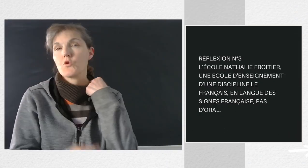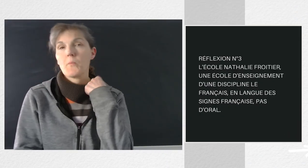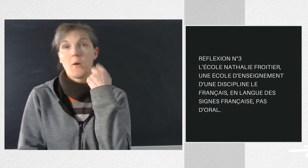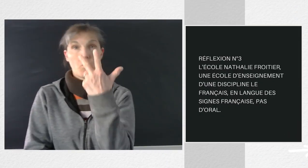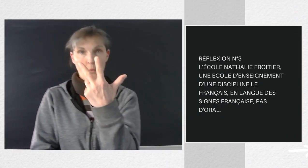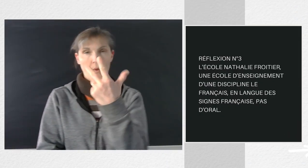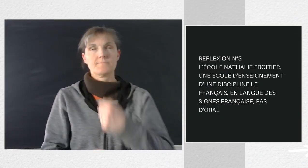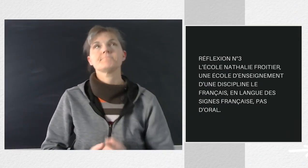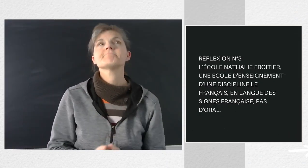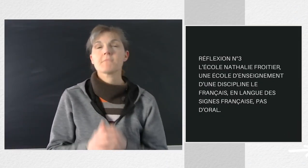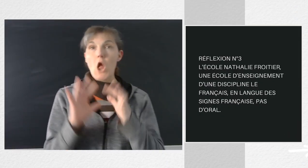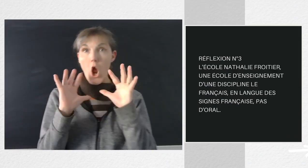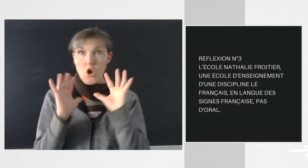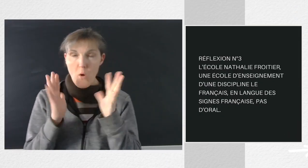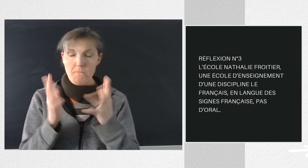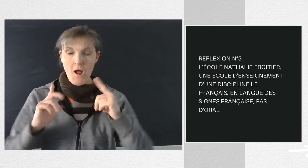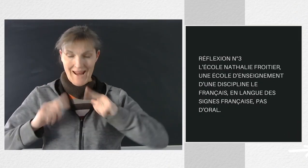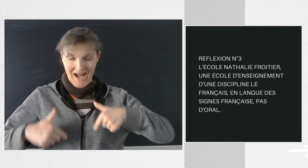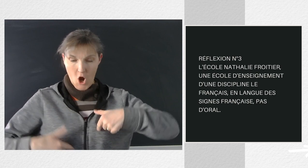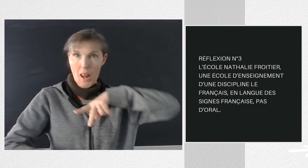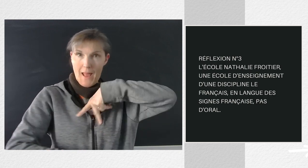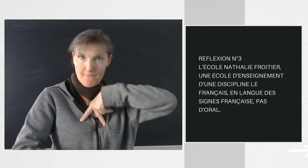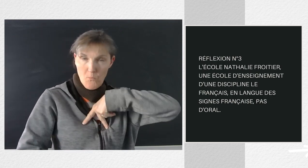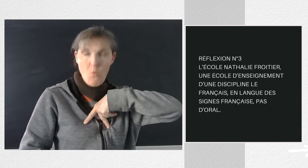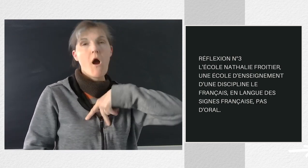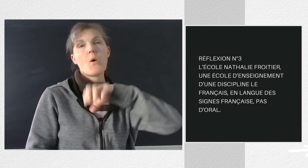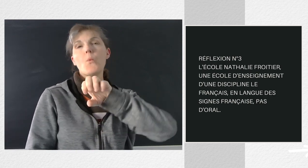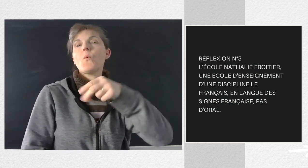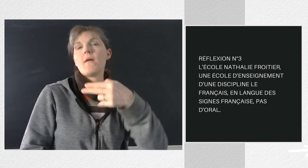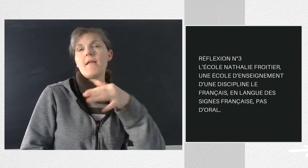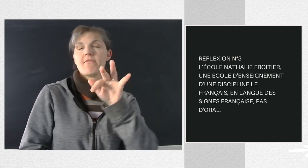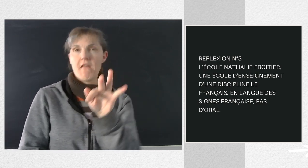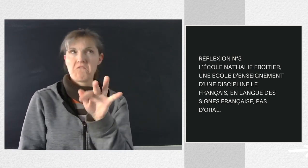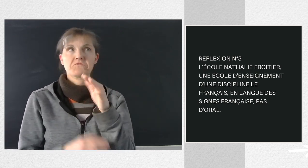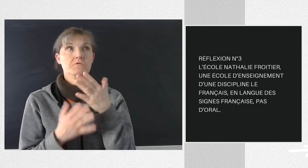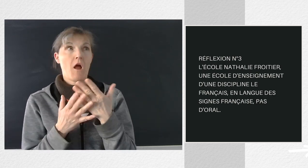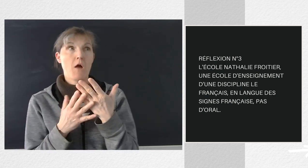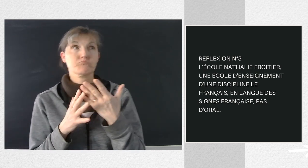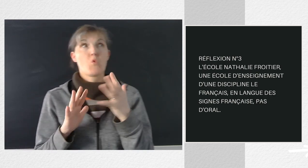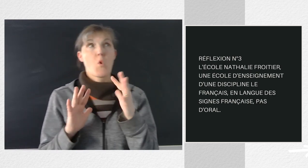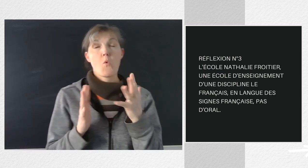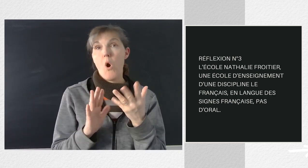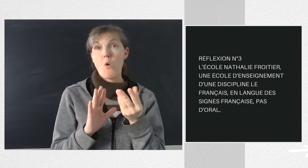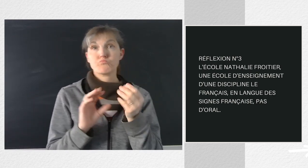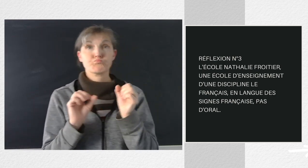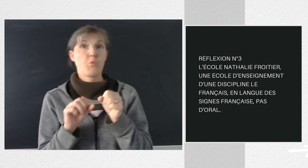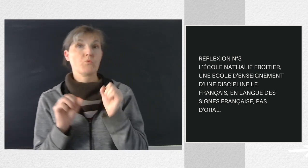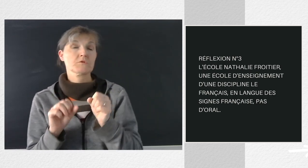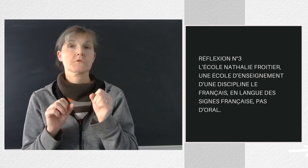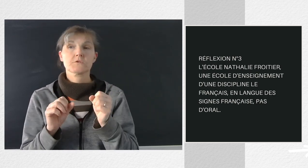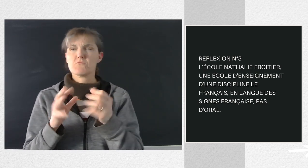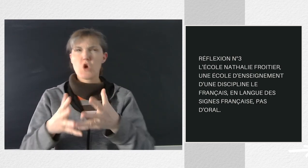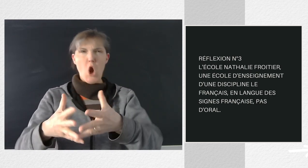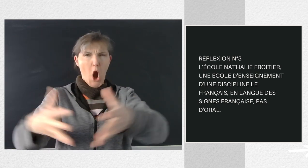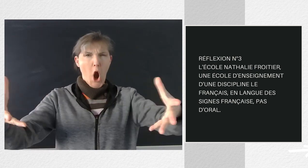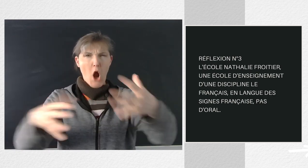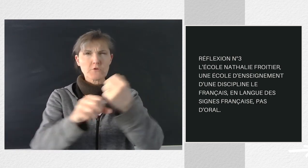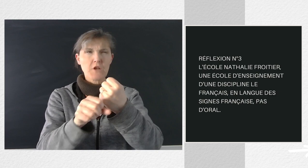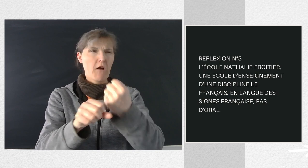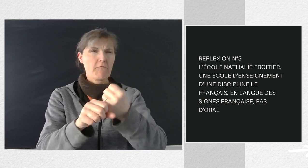Réflexion numéro 3 De quelle manière mon école, école Nathalie Froitier peut-elle apporter sa pierre à ce grand chantier